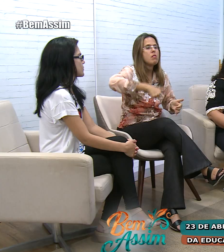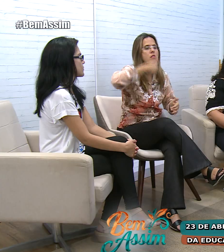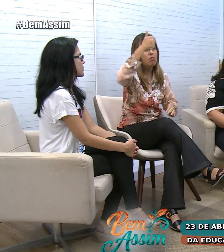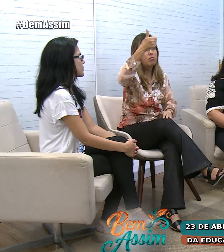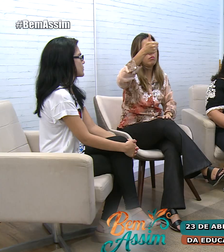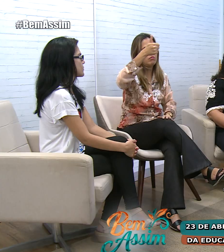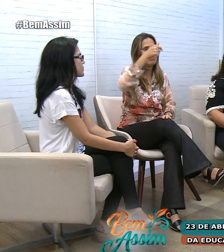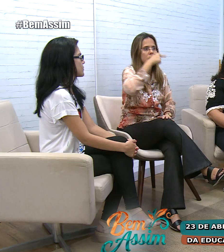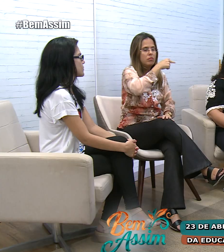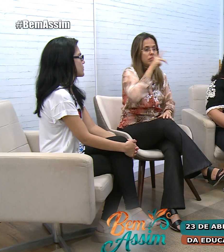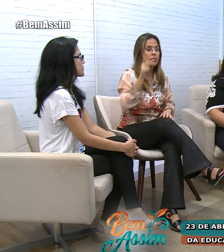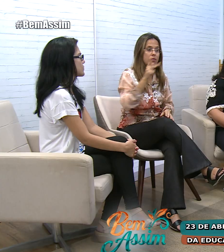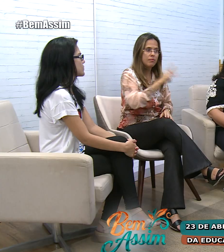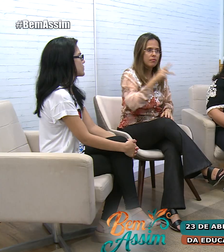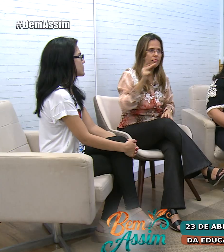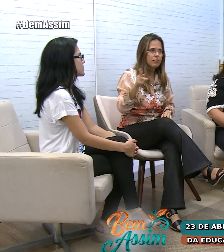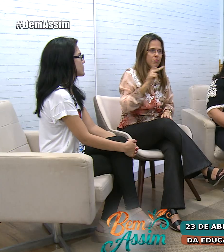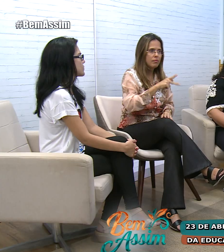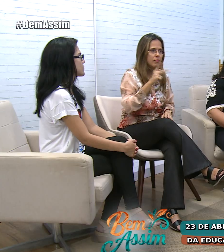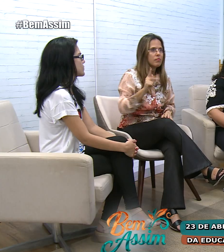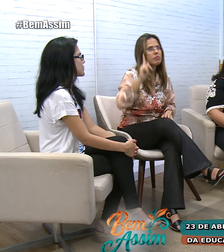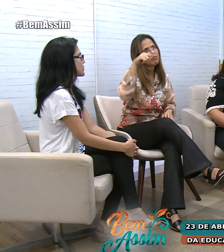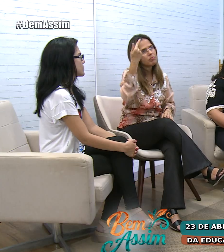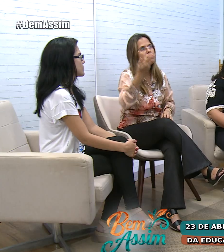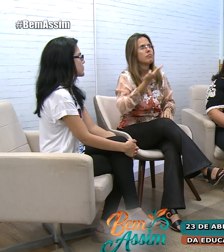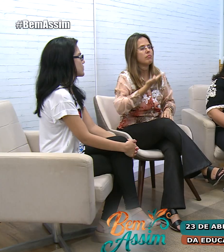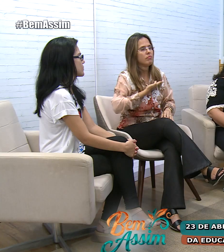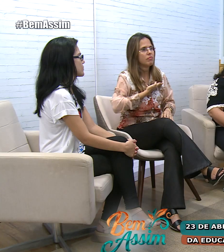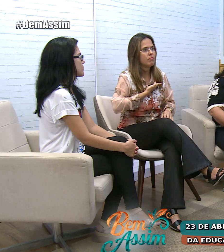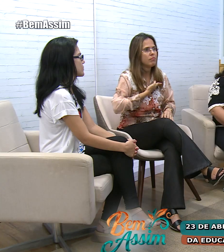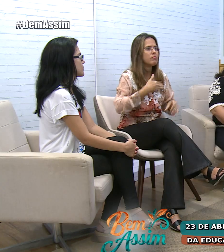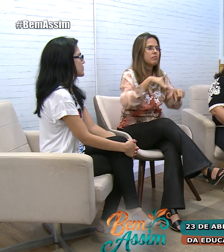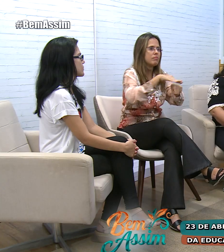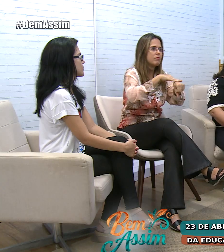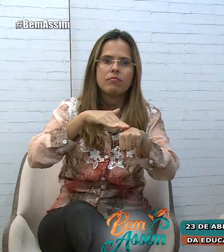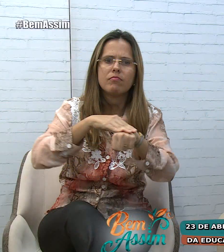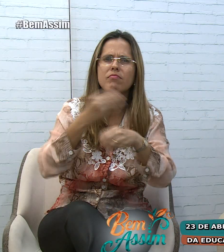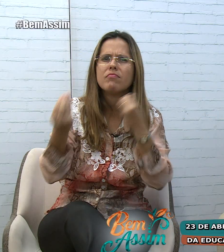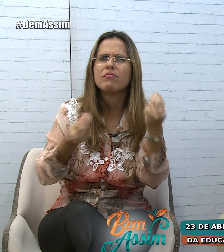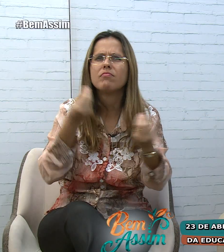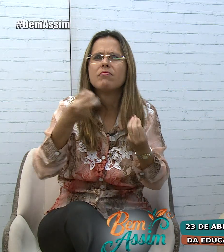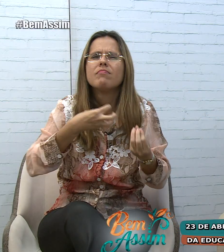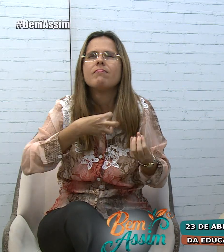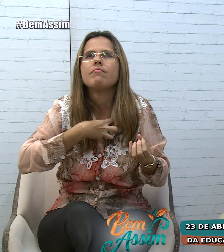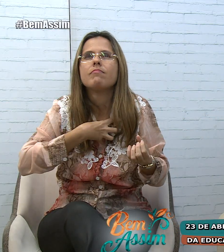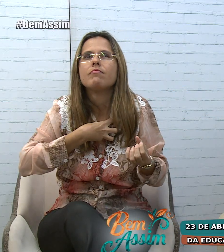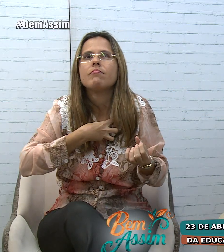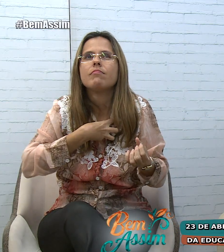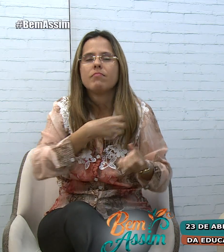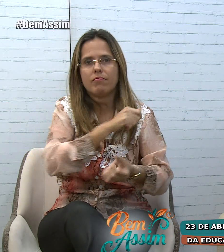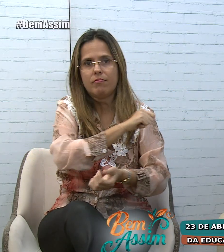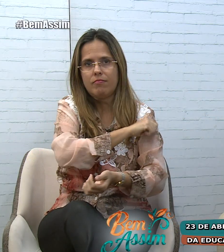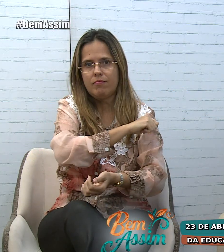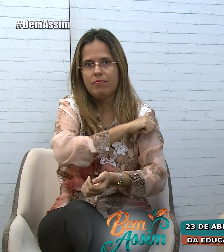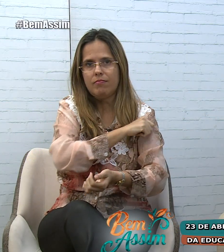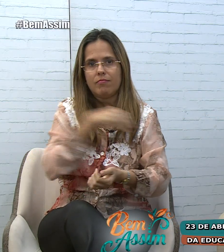professora, ou até mesmo seus outros colegas talvez já tenham comentado, como é que vocês sentem os outros alunos em relação à Renata, por exemplo?